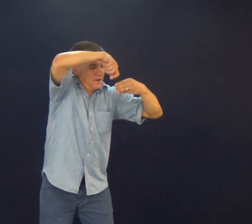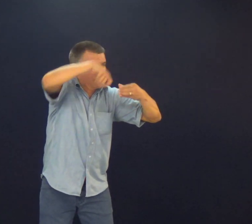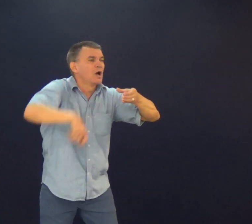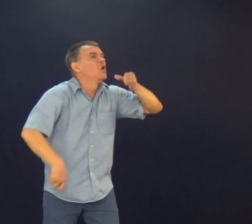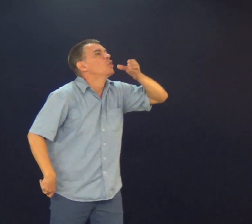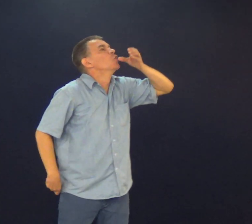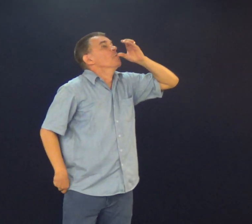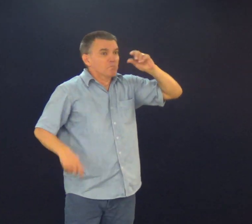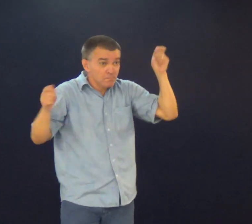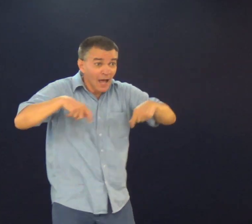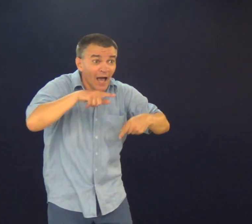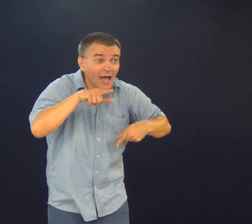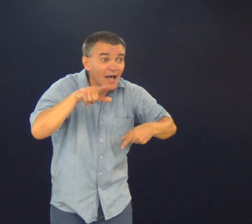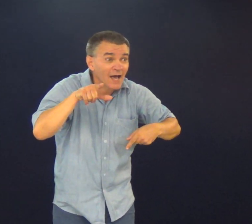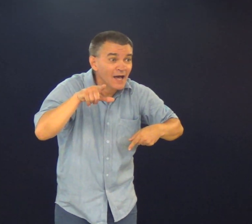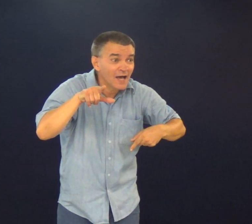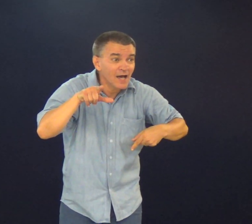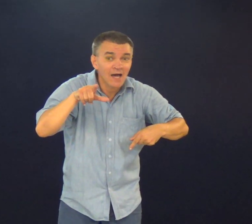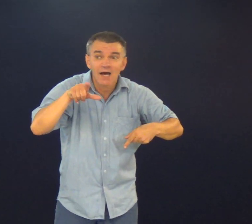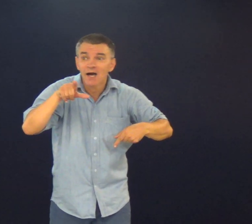Coloca a terra ali dentro Você coloca a terra Para tomar?